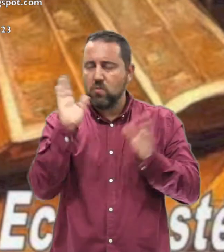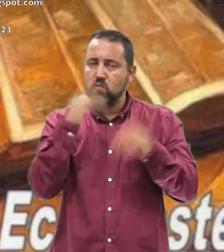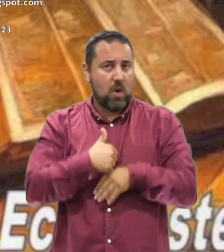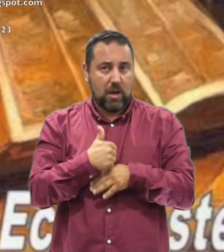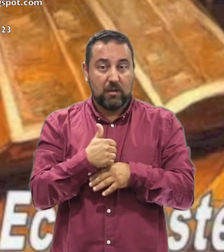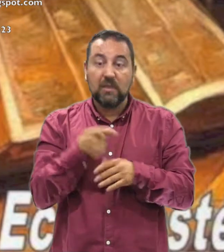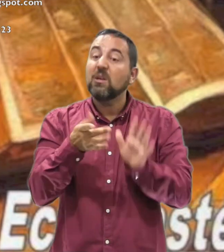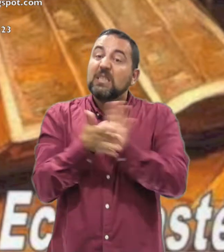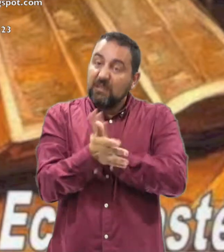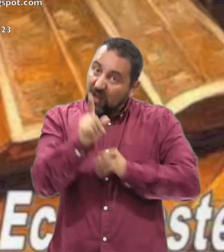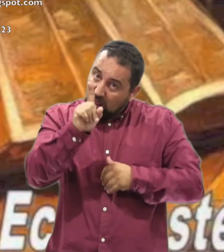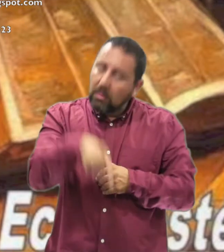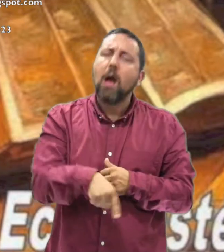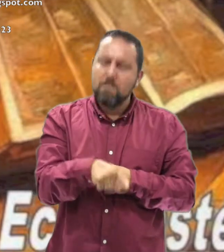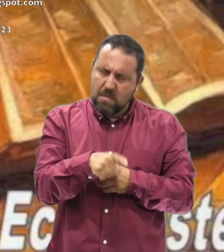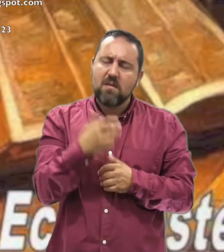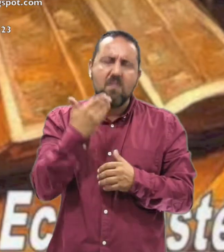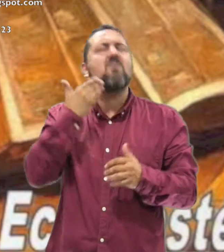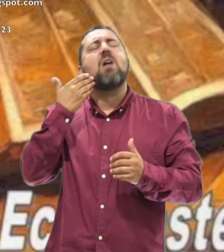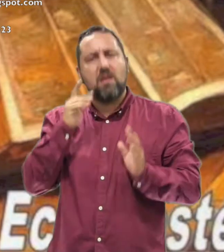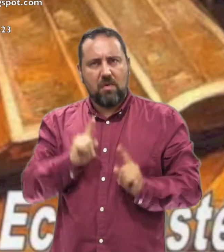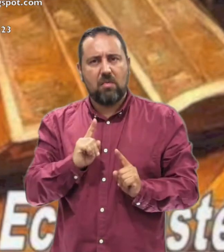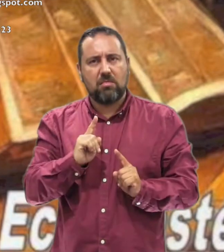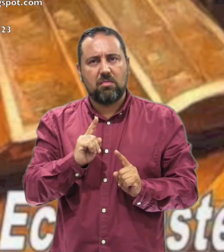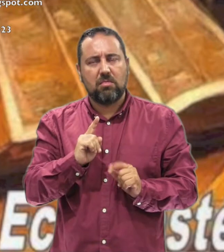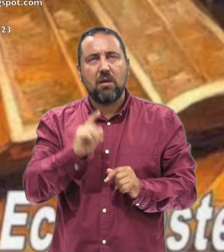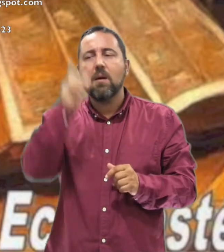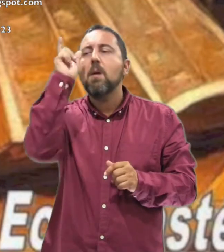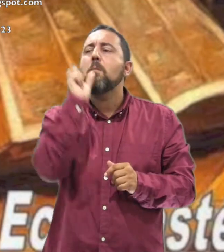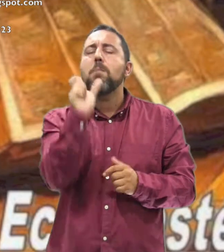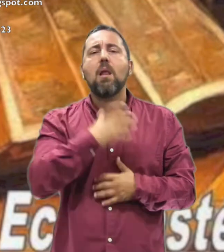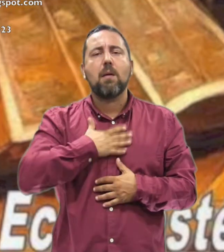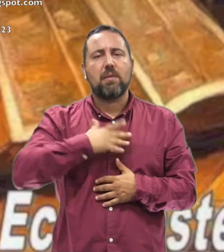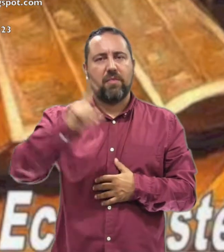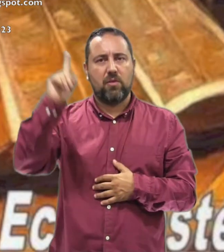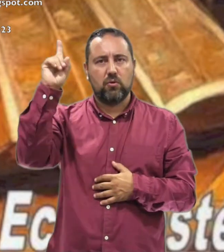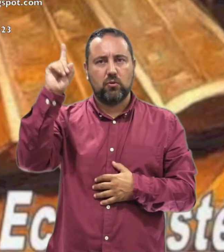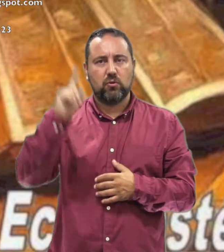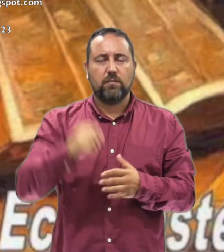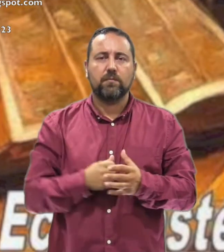su mente También esto es vanidad Palabra de Dios